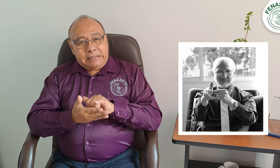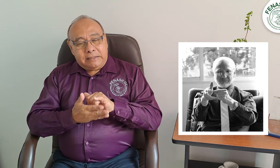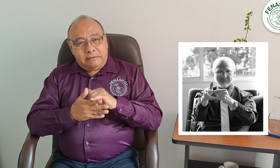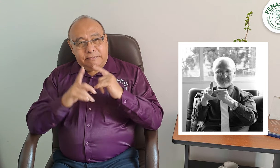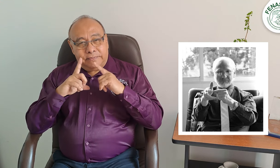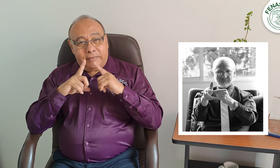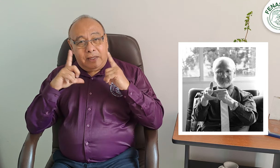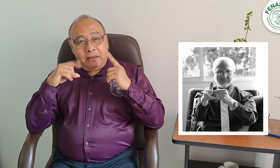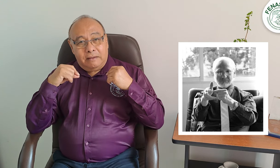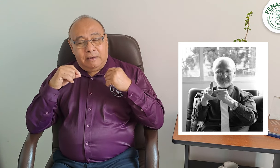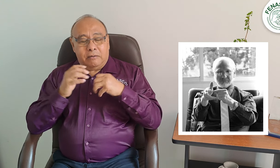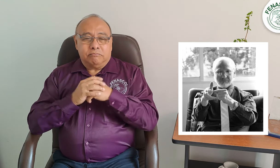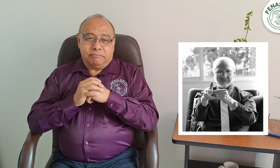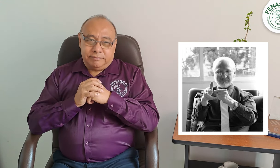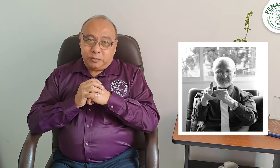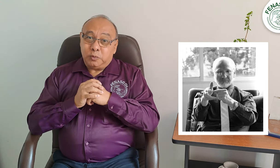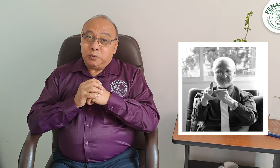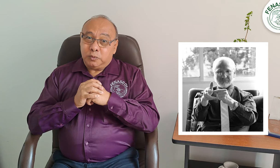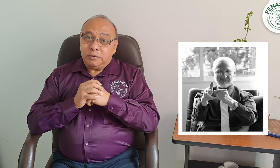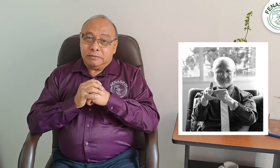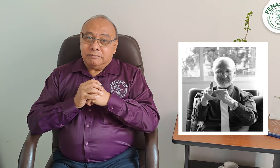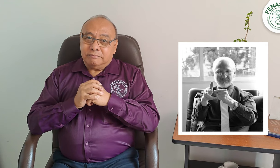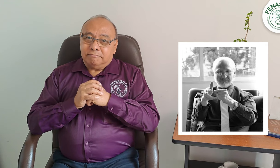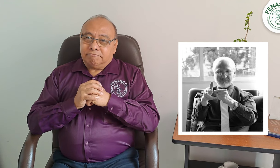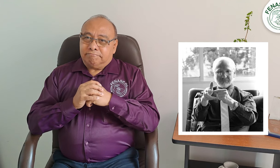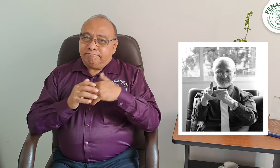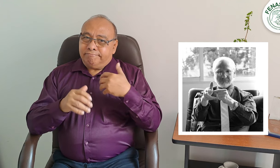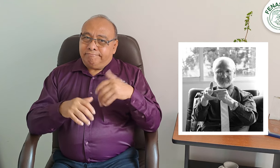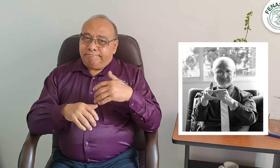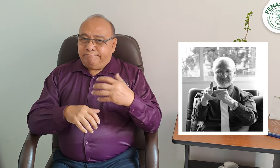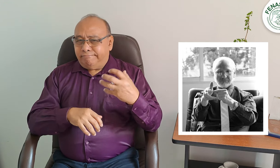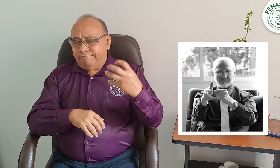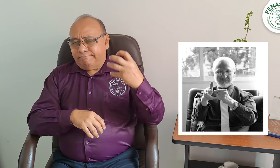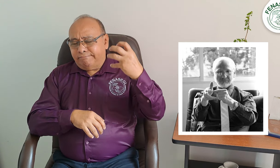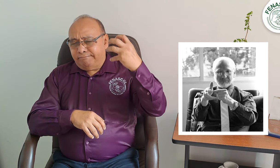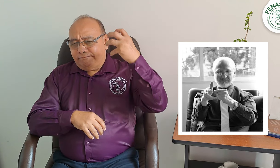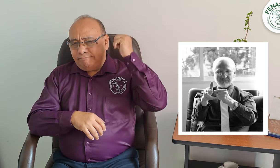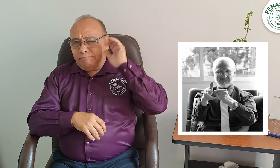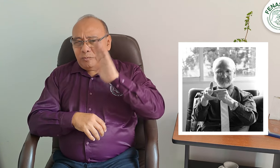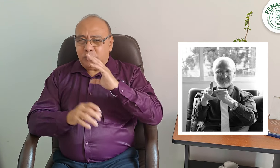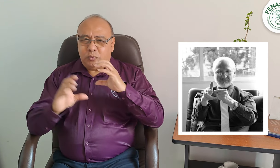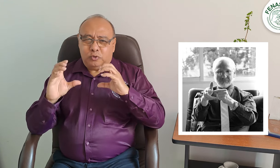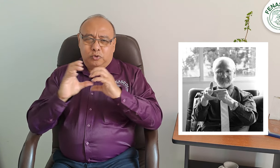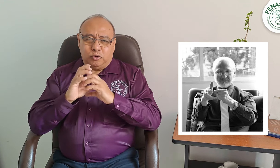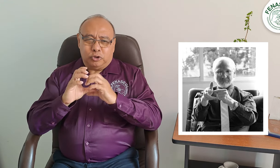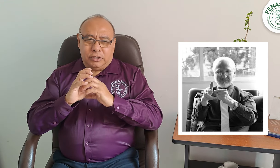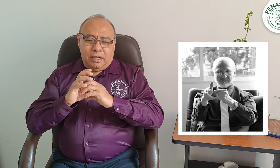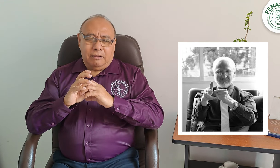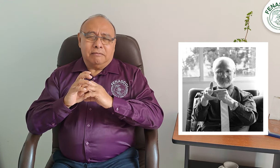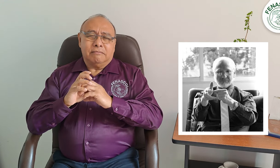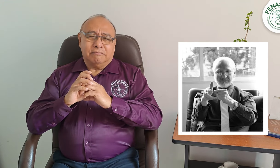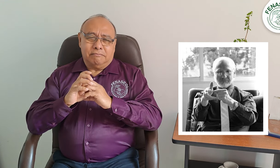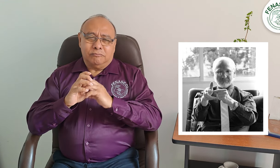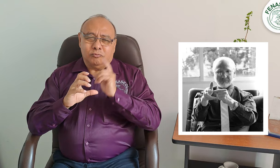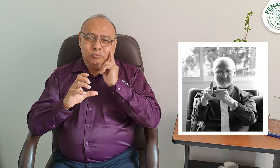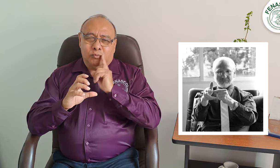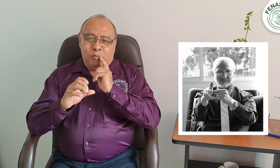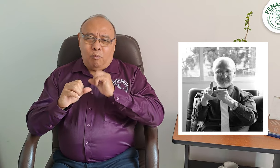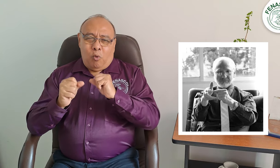Edgar Rodríguez, un gran activista desde los comienzos de la Sociedad de Sordos de Bogotá, hoy SORDEVOC,